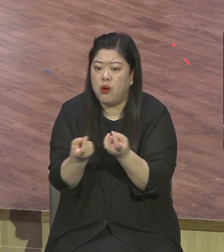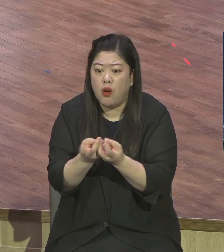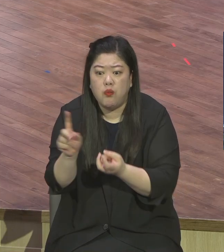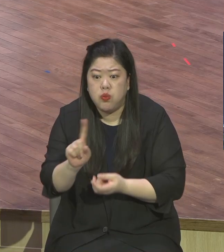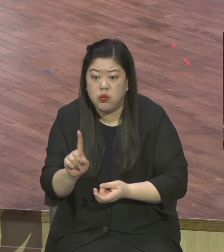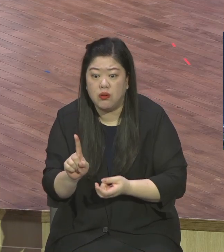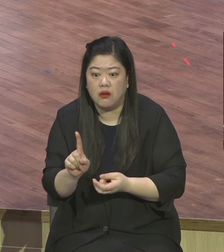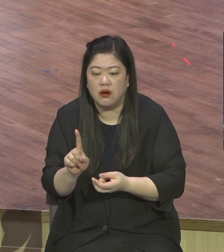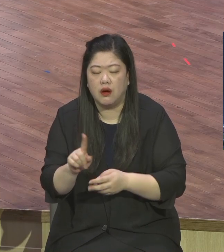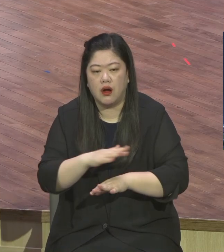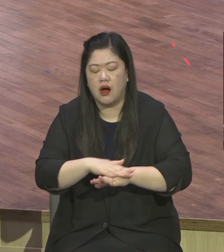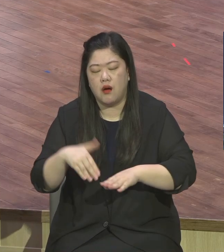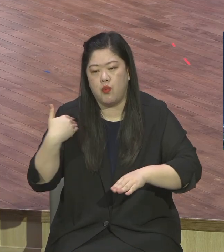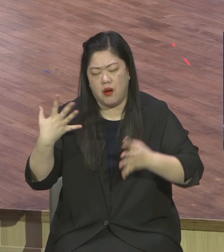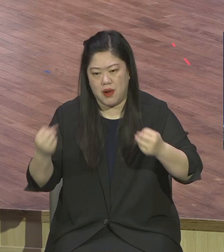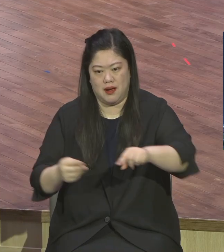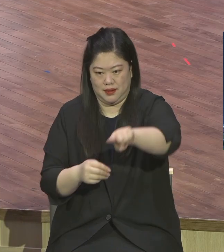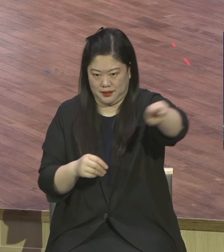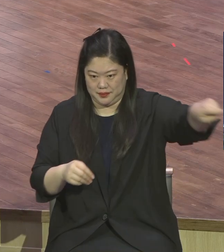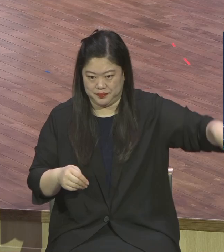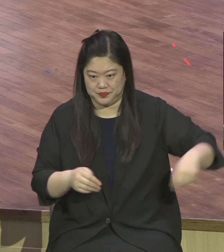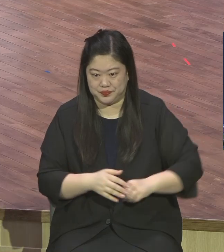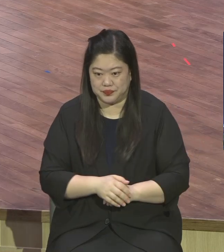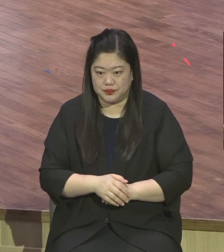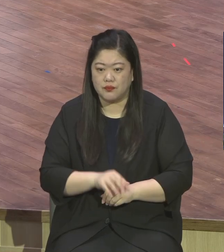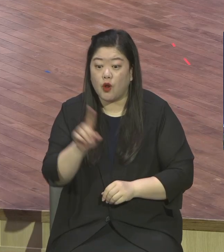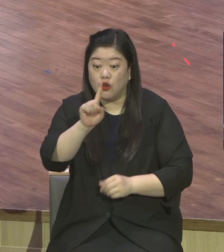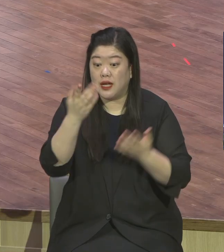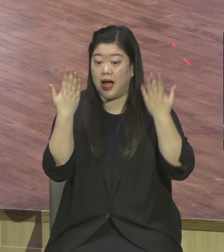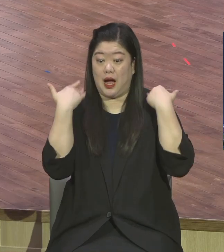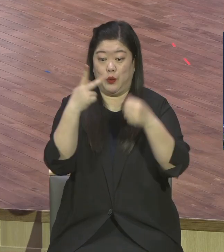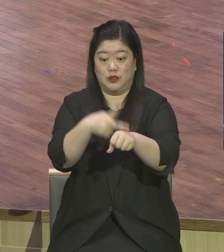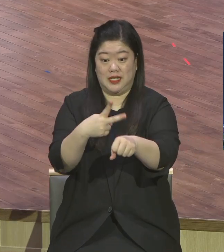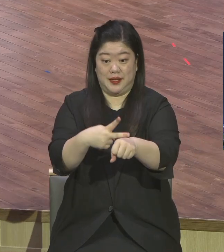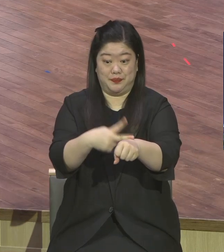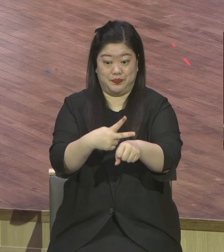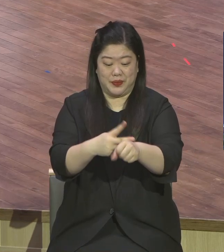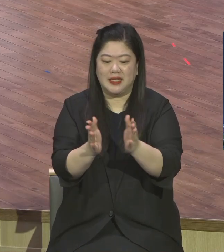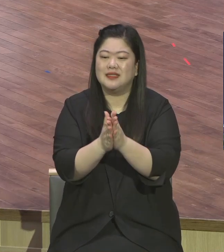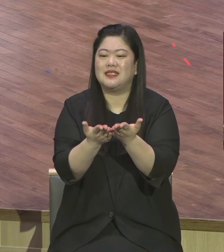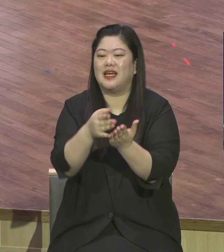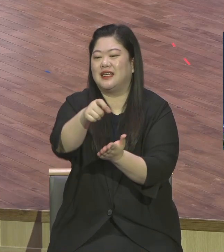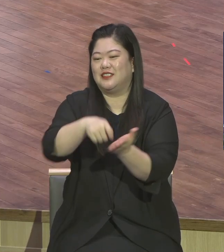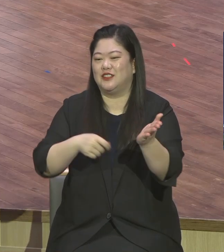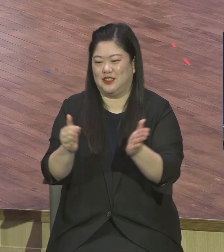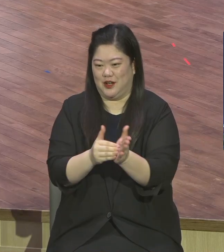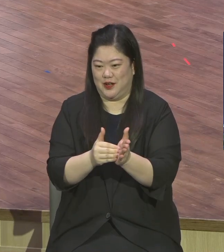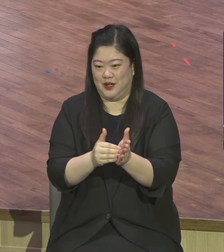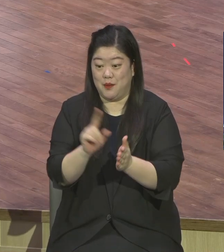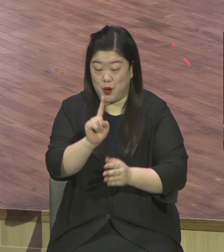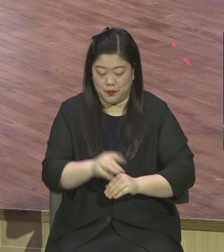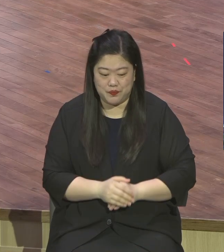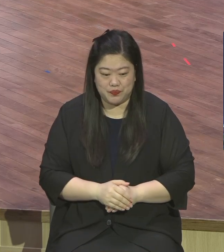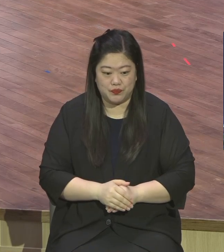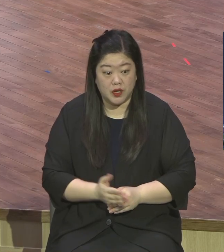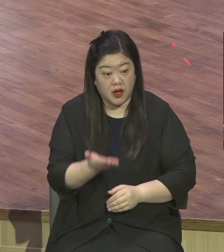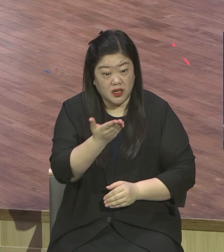한 현직 교사가 쓴 책이 있는데 책 제목이 뭐냐 재미있어요. 너는 죽으라고 공부하니